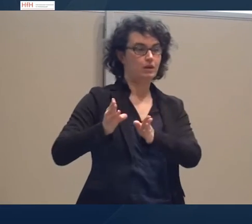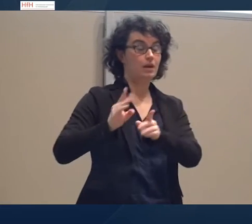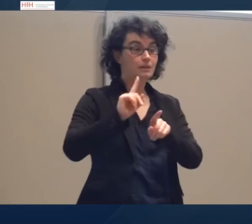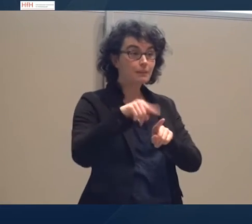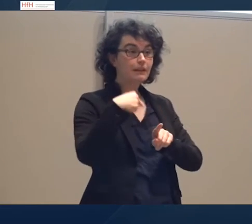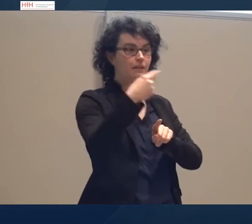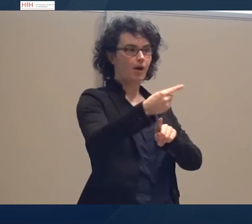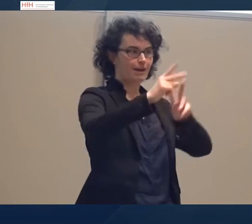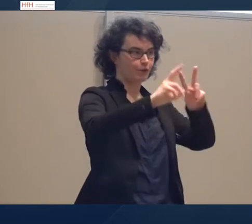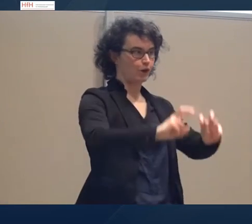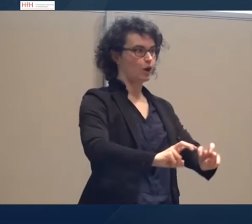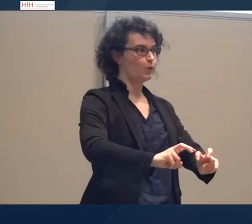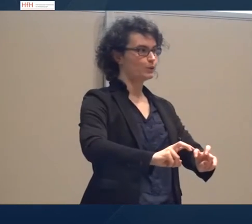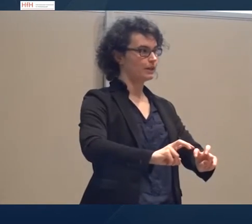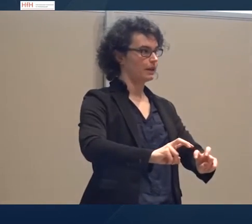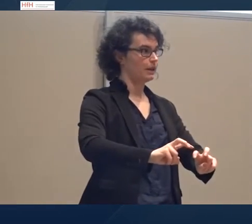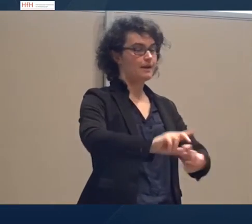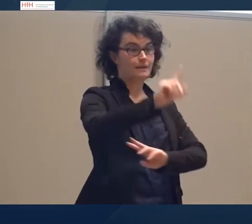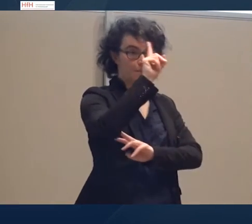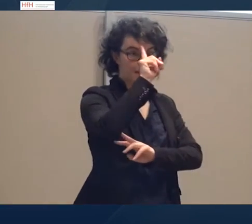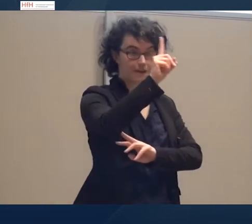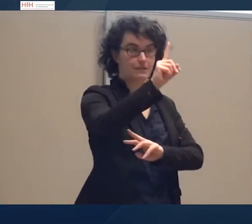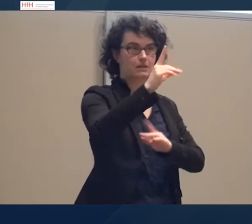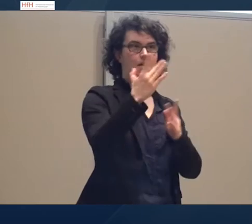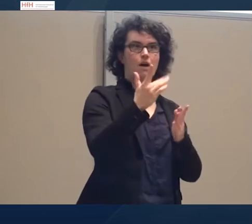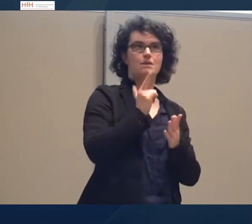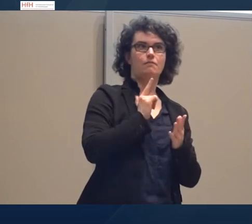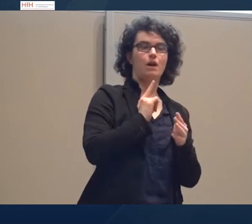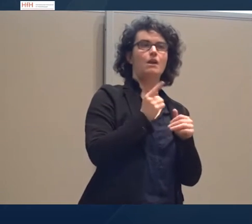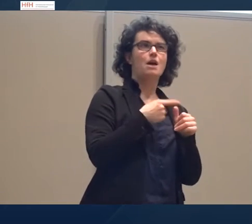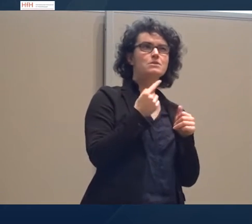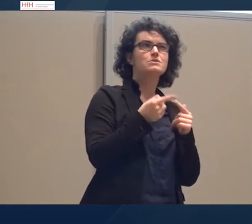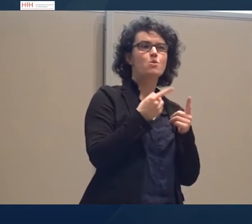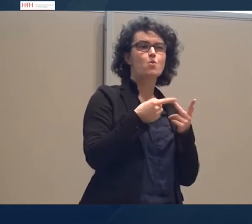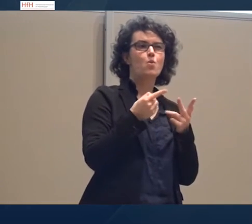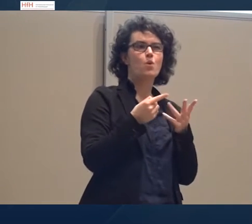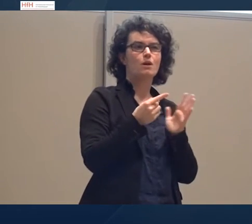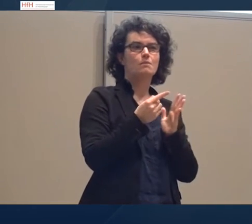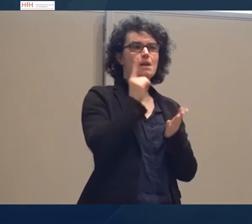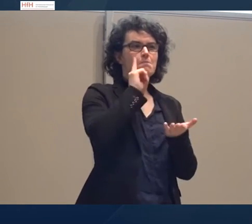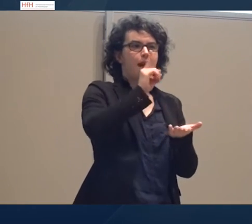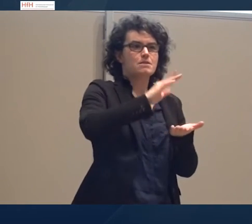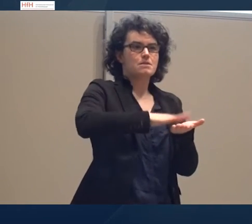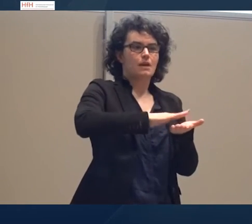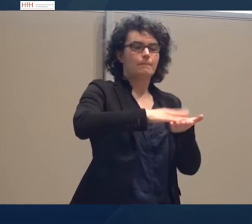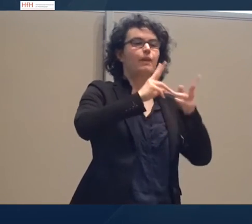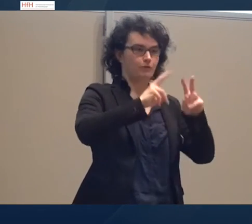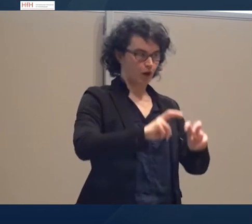in der Analyse wissen, was wir erwarten, was wir analysieren wollen. Um dann die Kompetenzen wieder